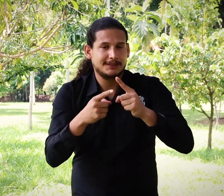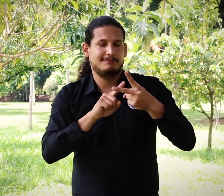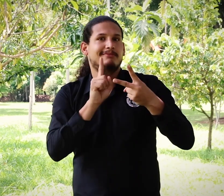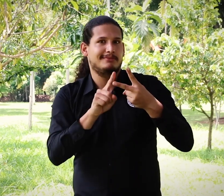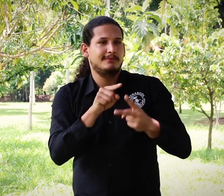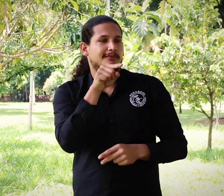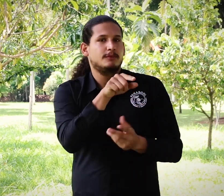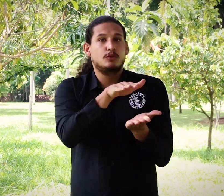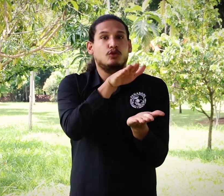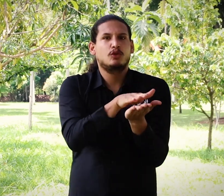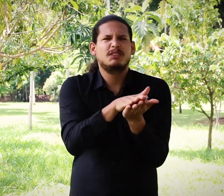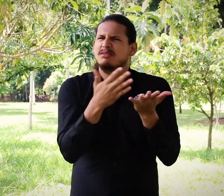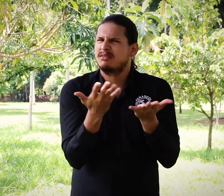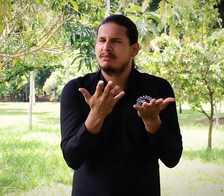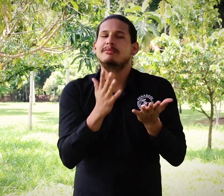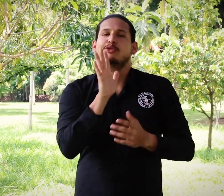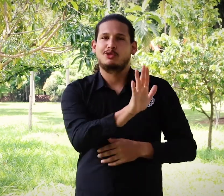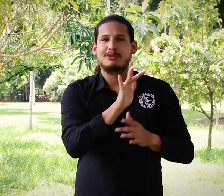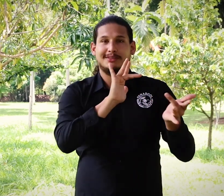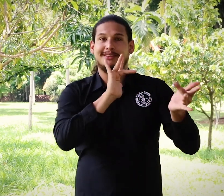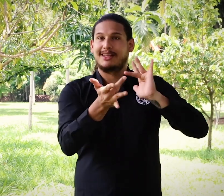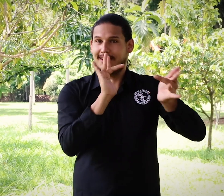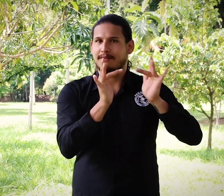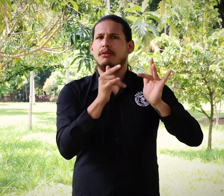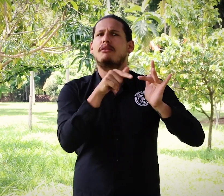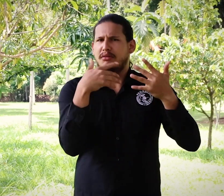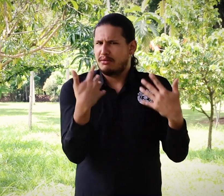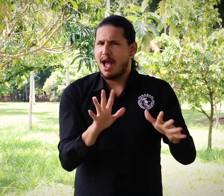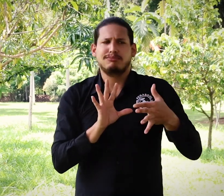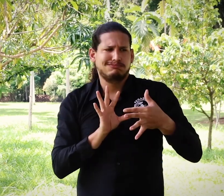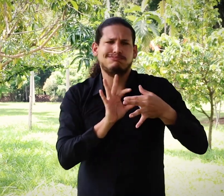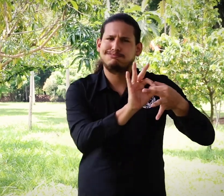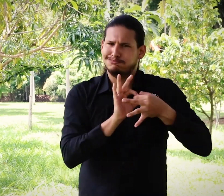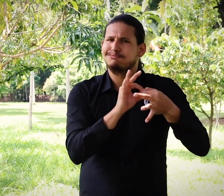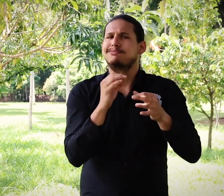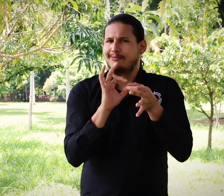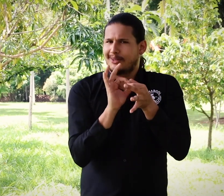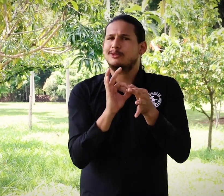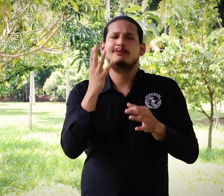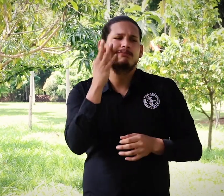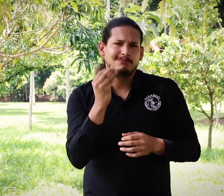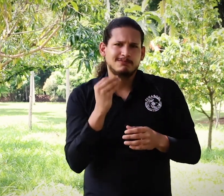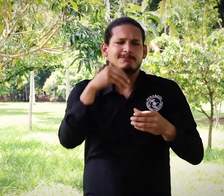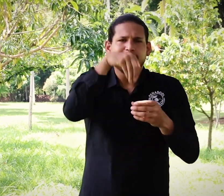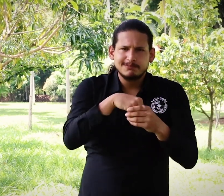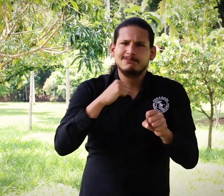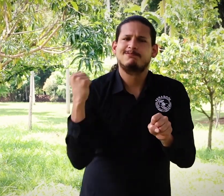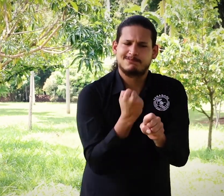Además, otro documento que se realizó con el Centro de Relevo, la experiencia de FENASCOL y su trabajo con este